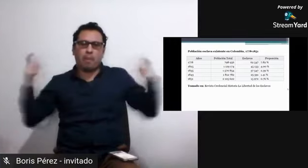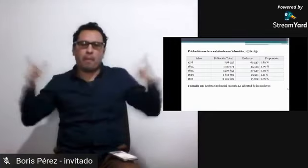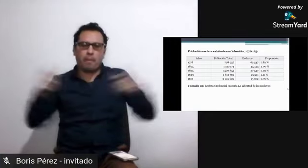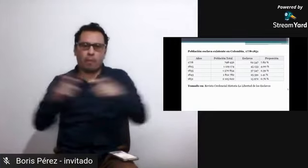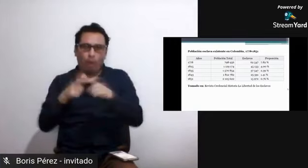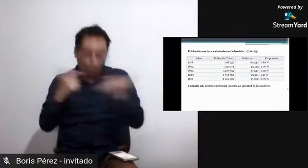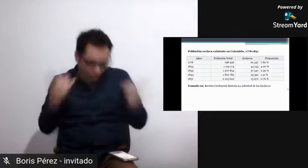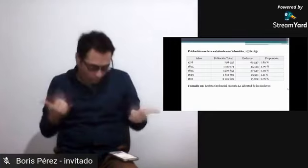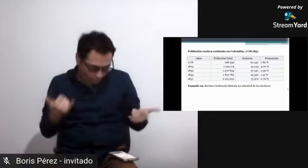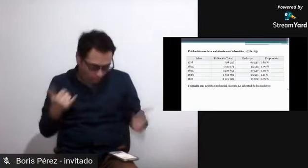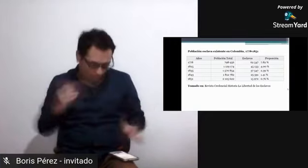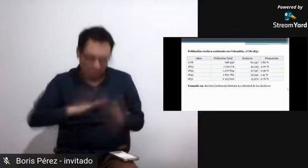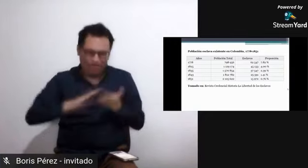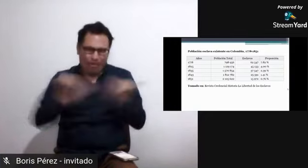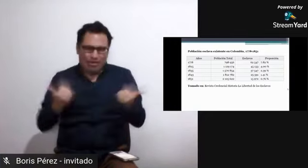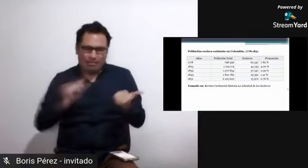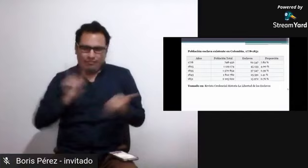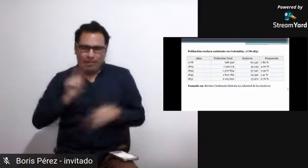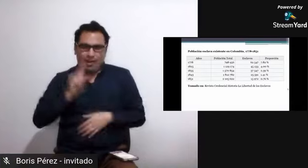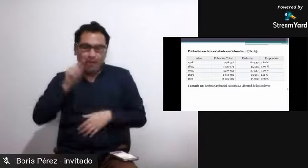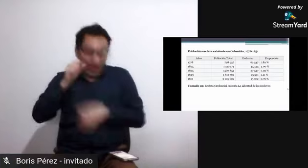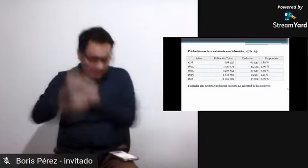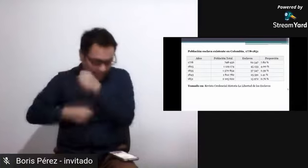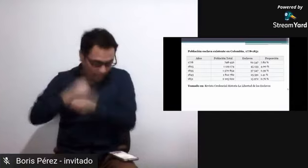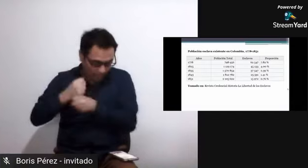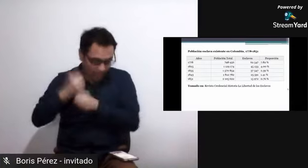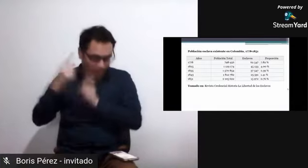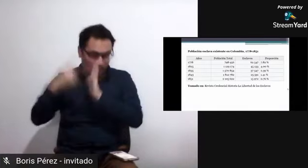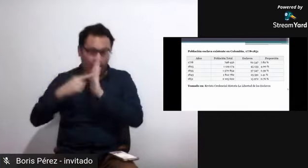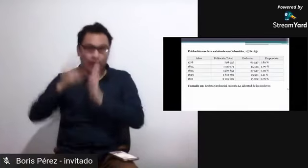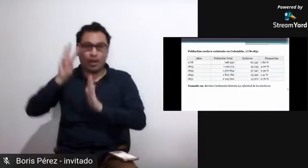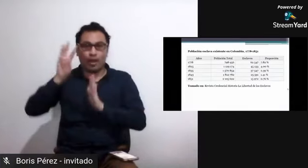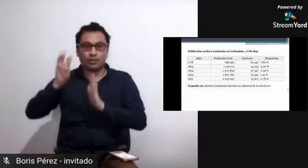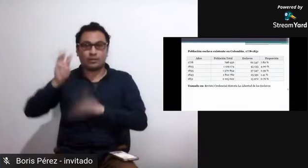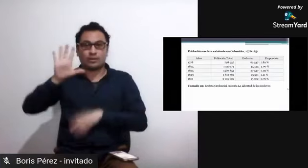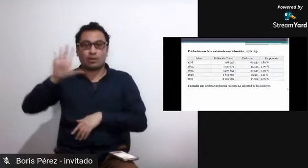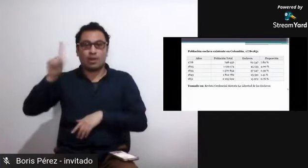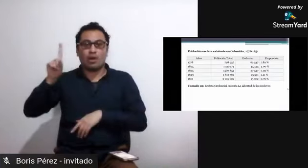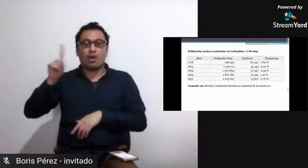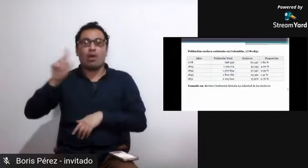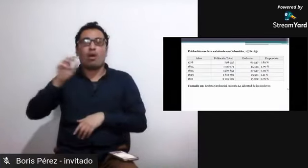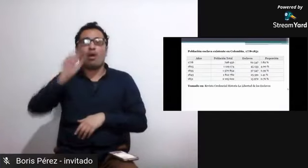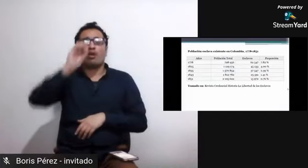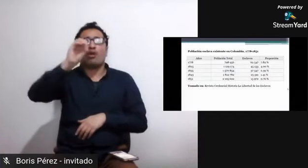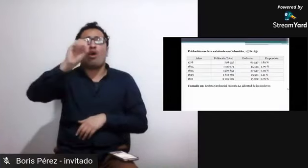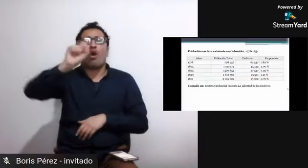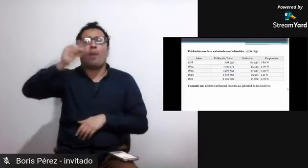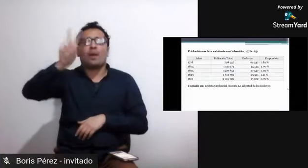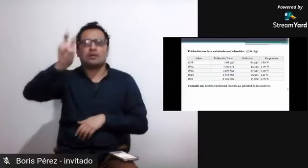8% aproximadamente de esclavos que aún están subyugados.